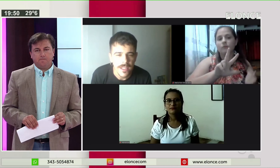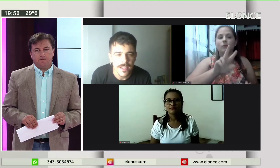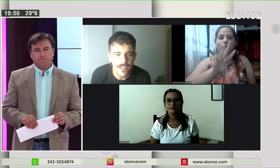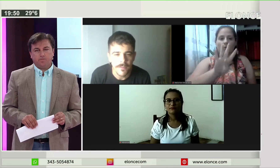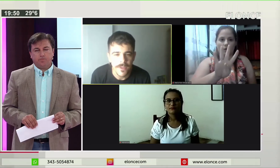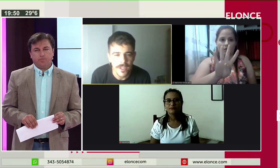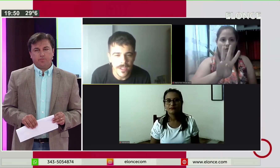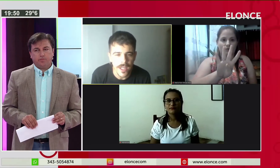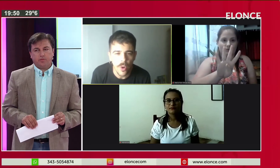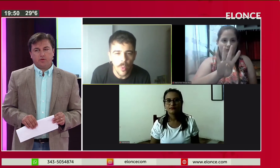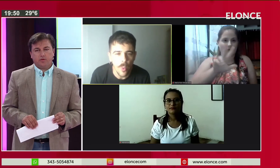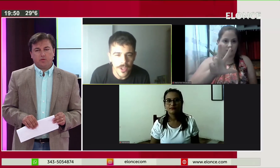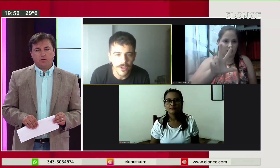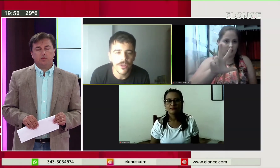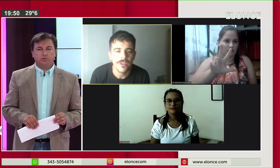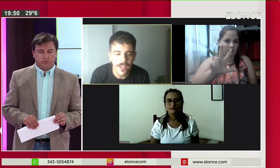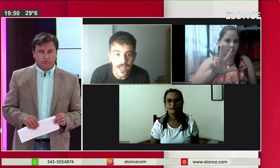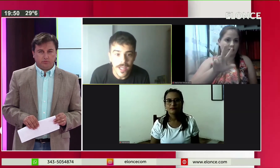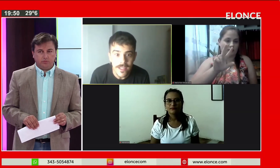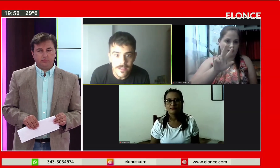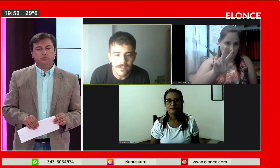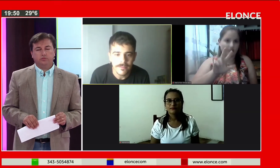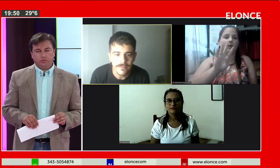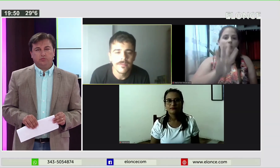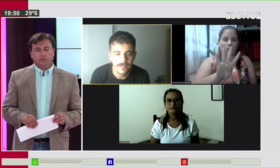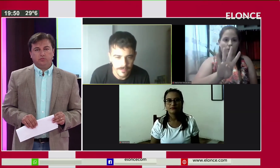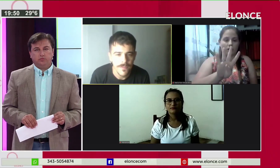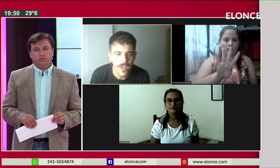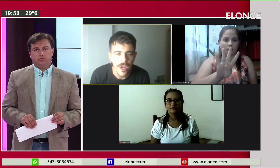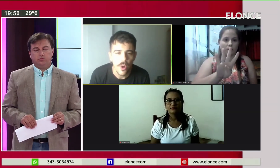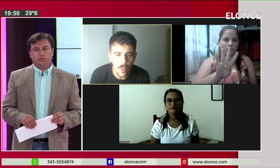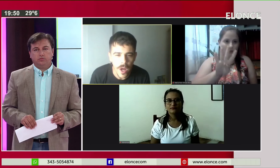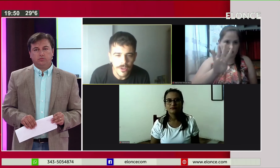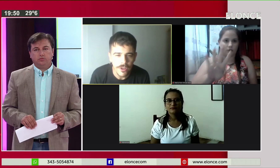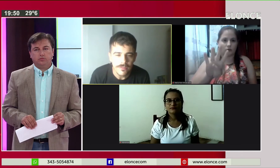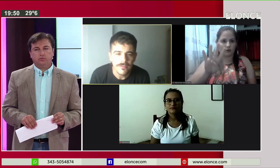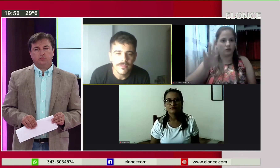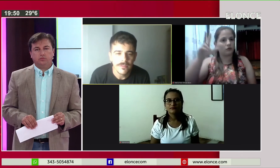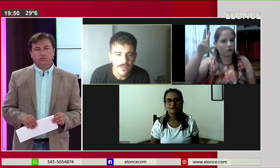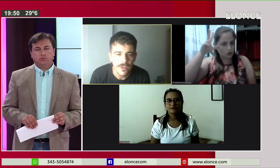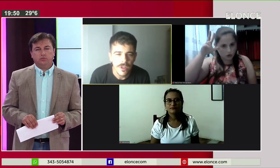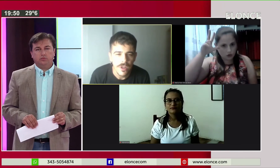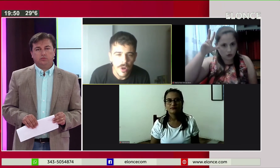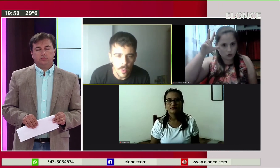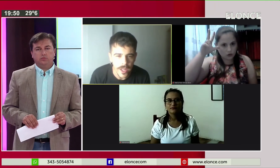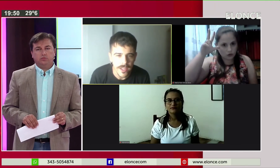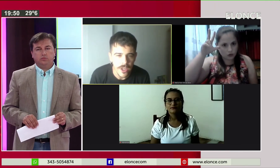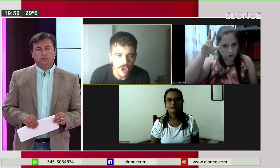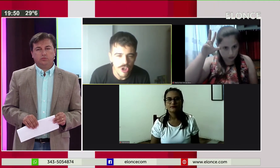Sí. 3, 4, 3, 4, 48,